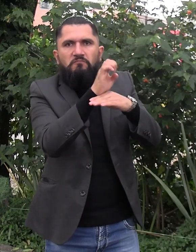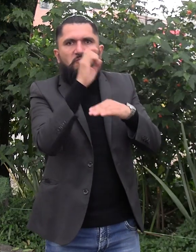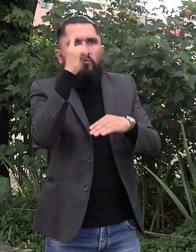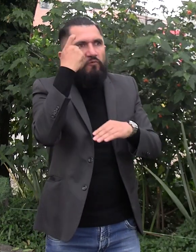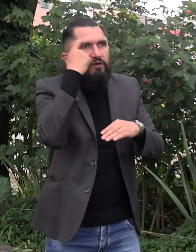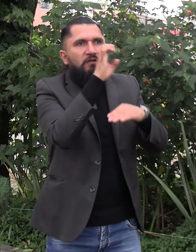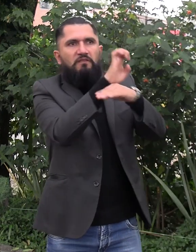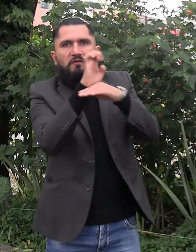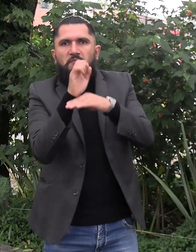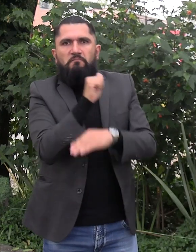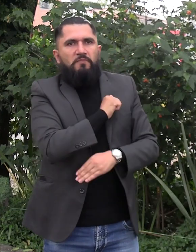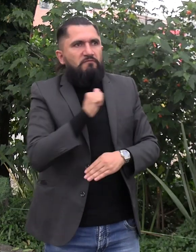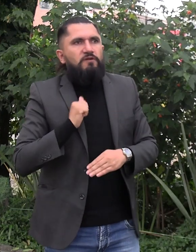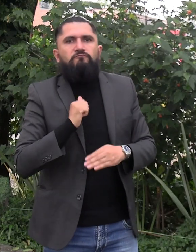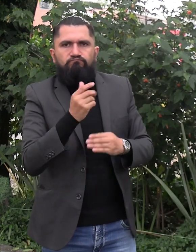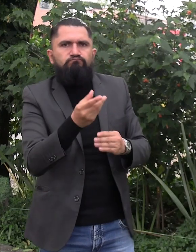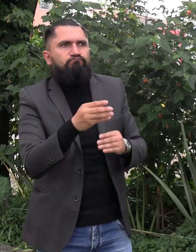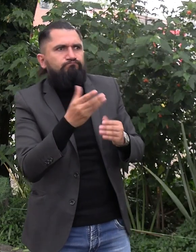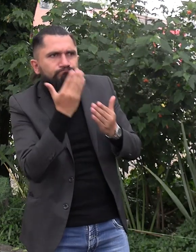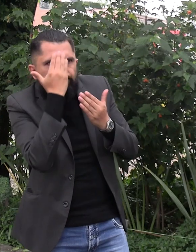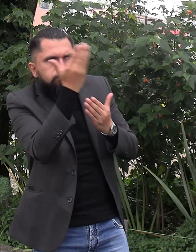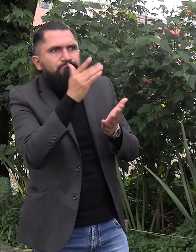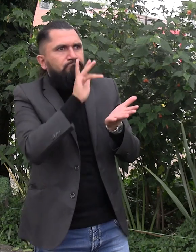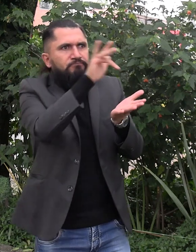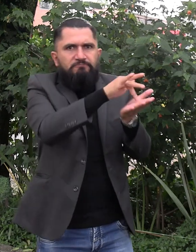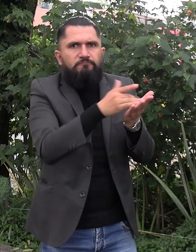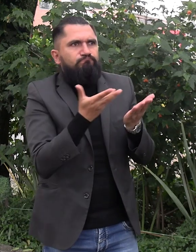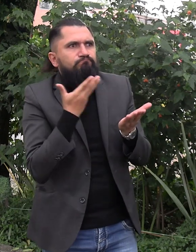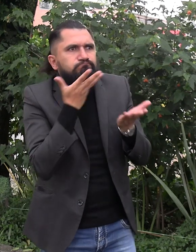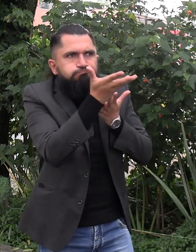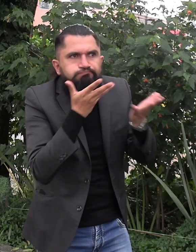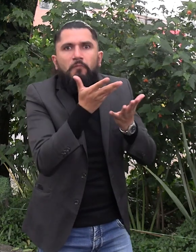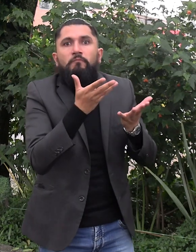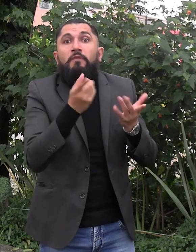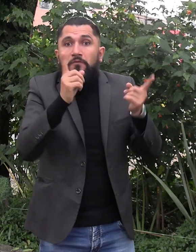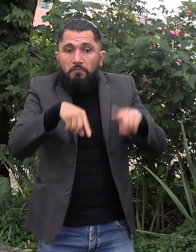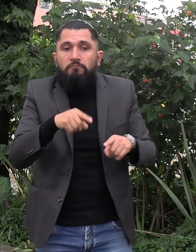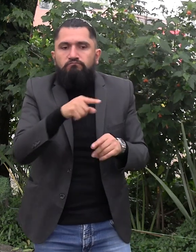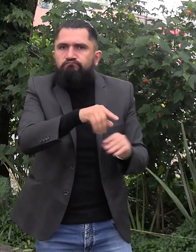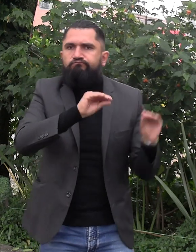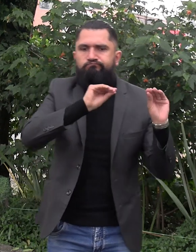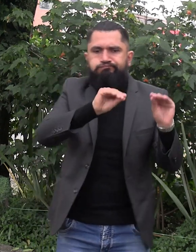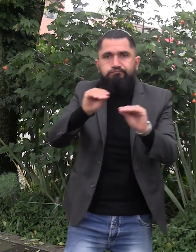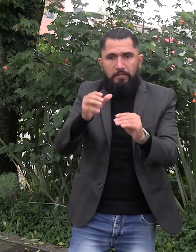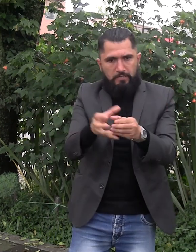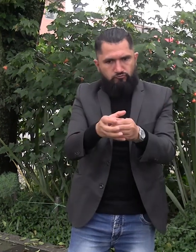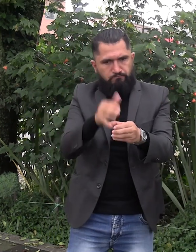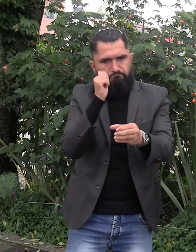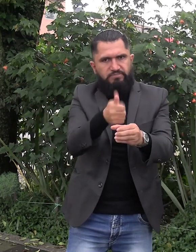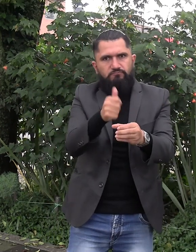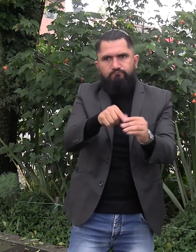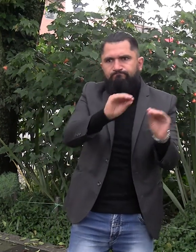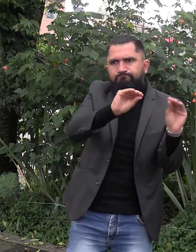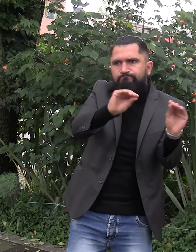las asociaciones, con el objetivo de lograr presentarlos a distintas entidades gubernamentales o privadas, ejerciendo